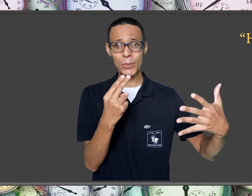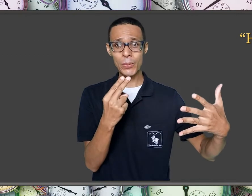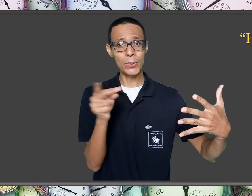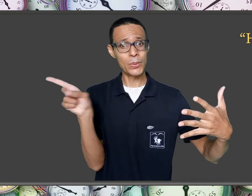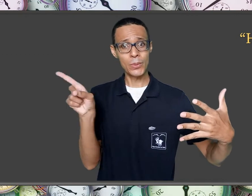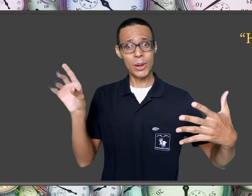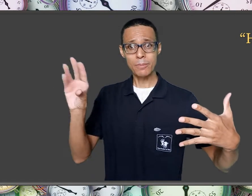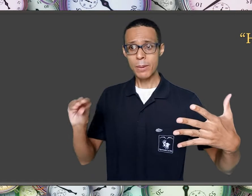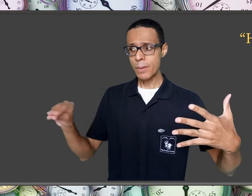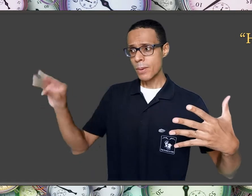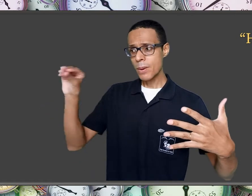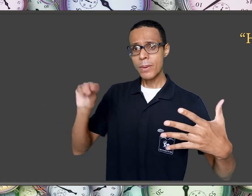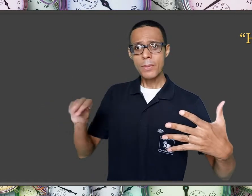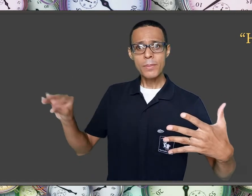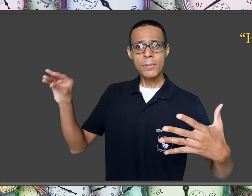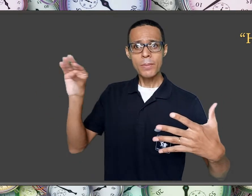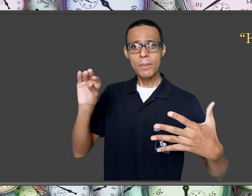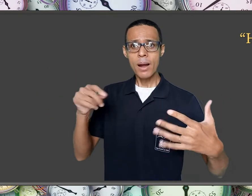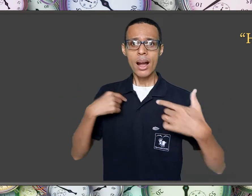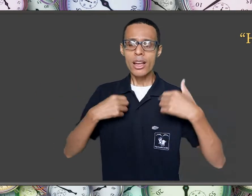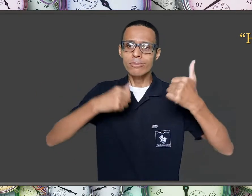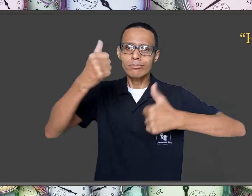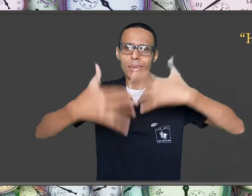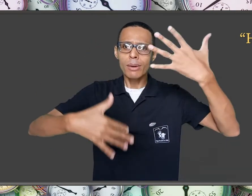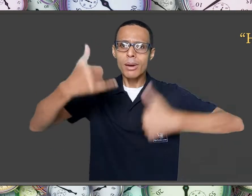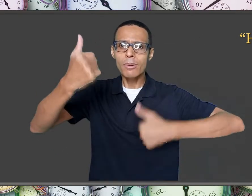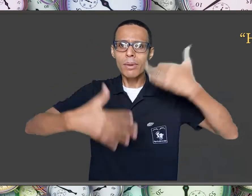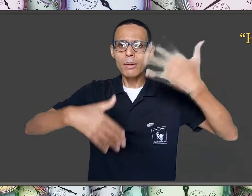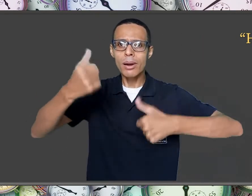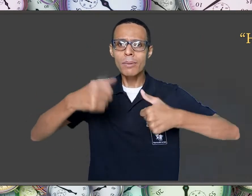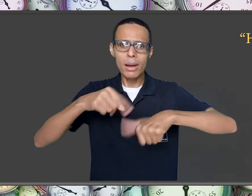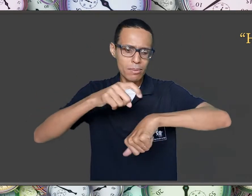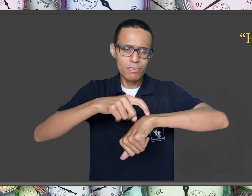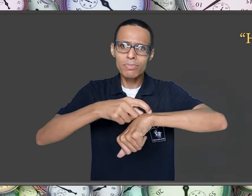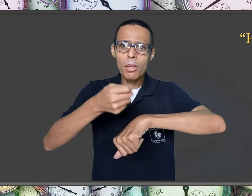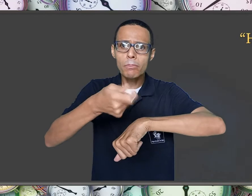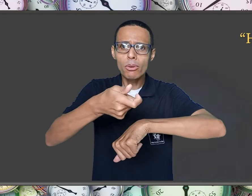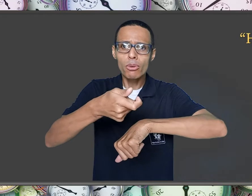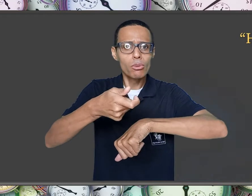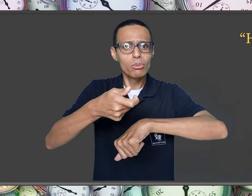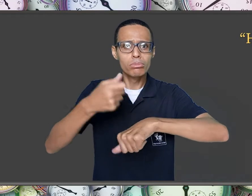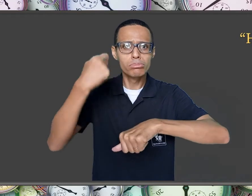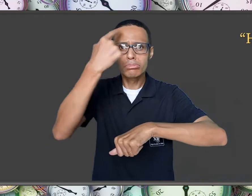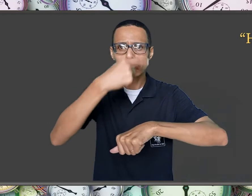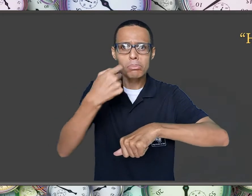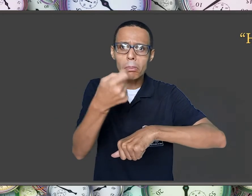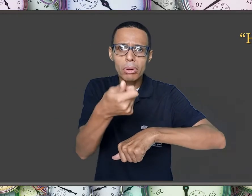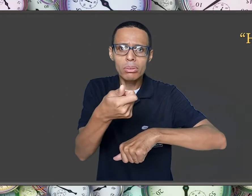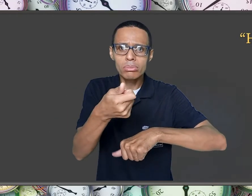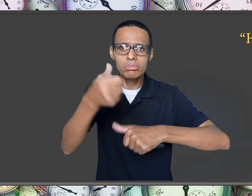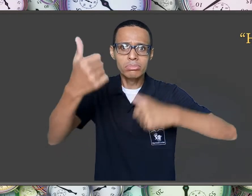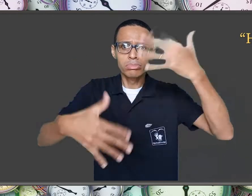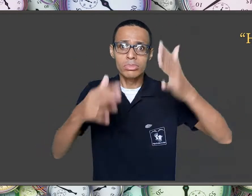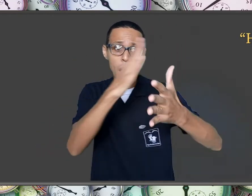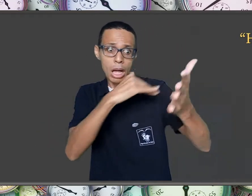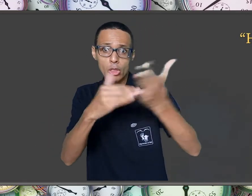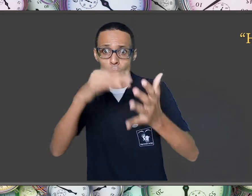orais, não será em poucos minutos ou horas que iremos aprendê-la por completo, mas entender